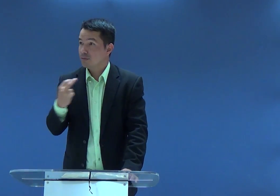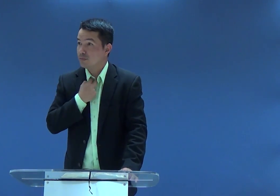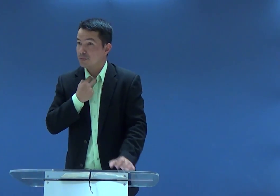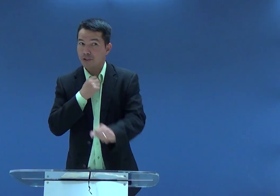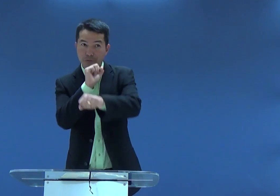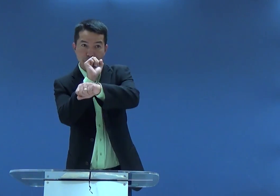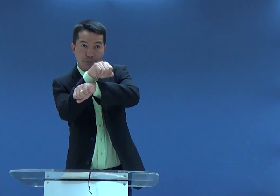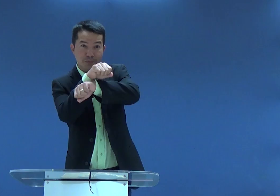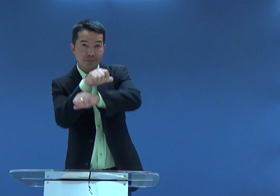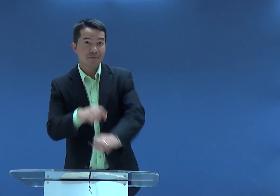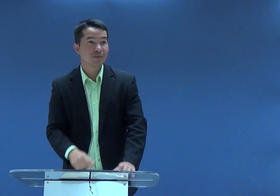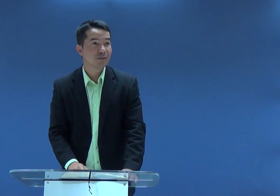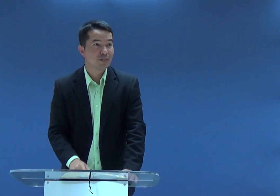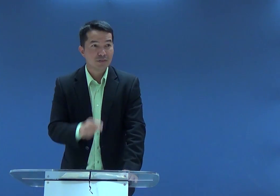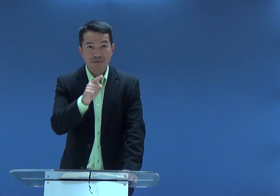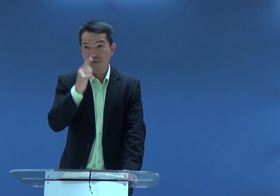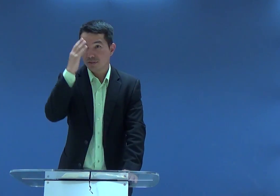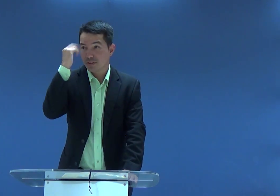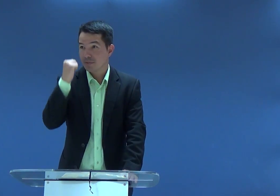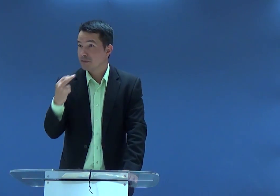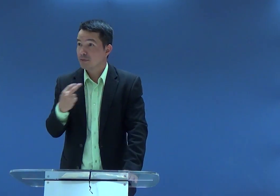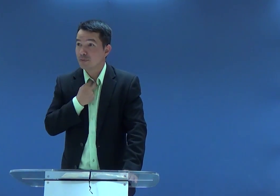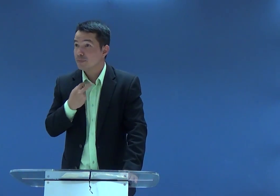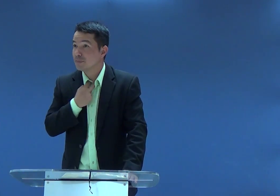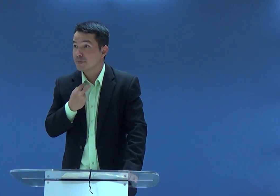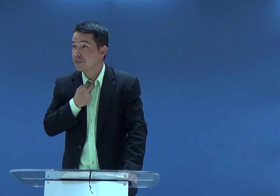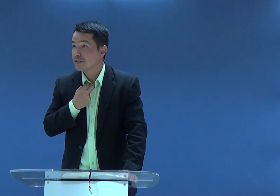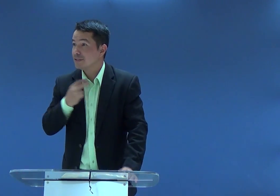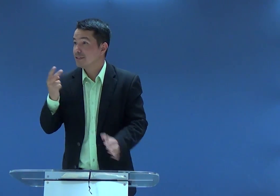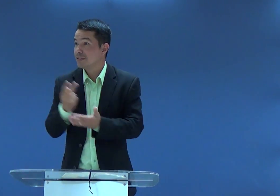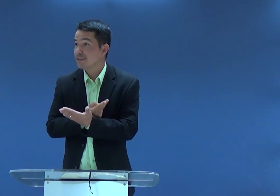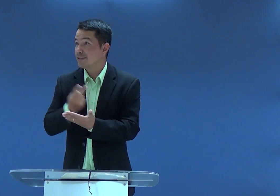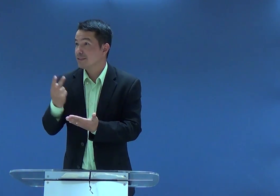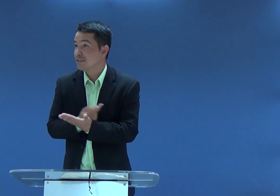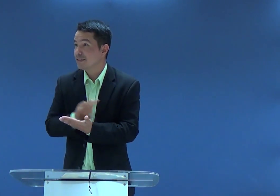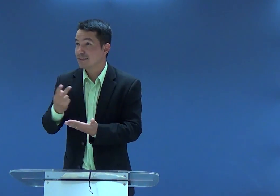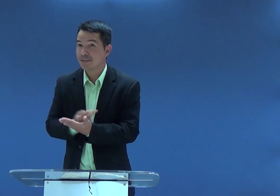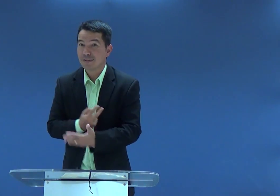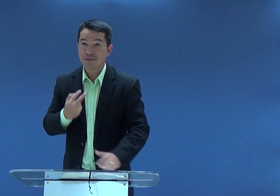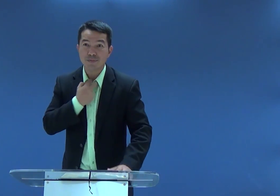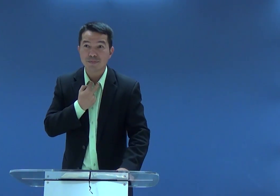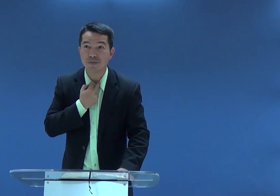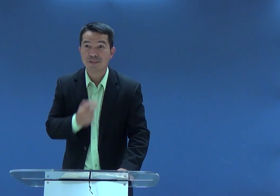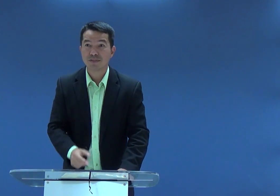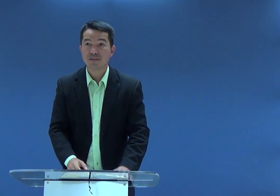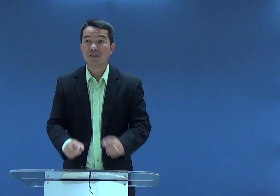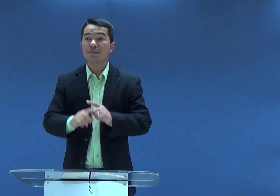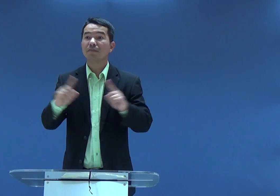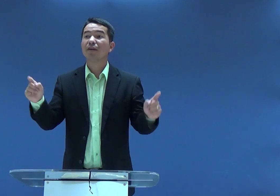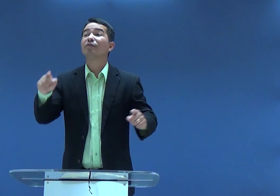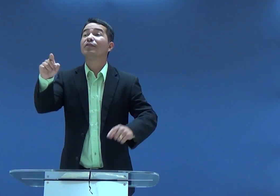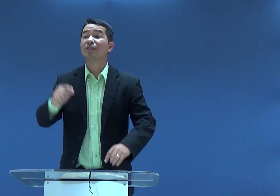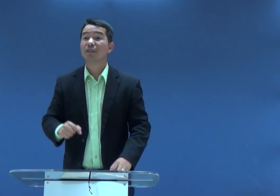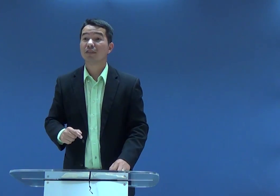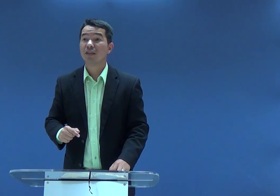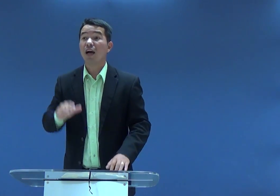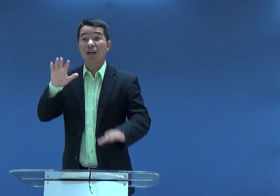você sabe que você não pode enganar as pessoas, você sabe que você não pode fazer tantas outras coisas, que elas são todas erradas.